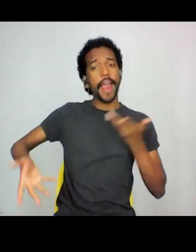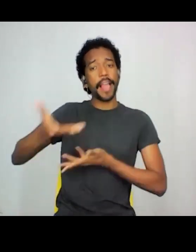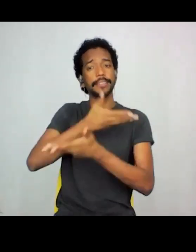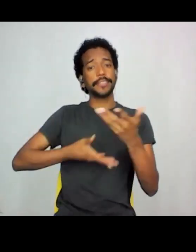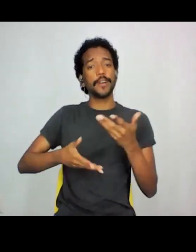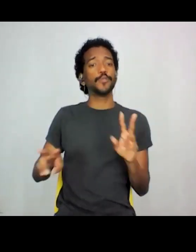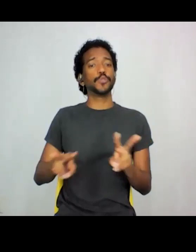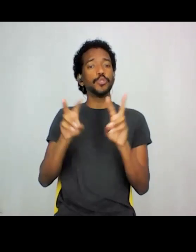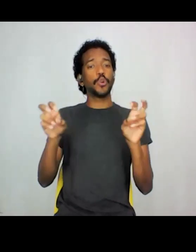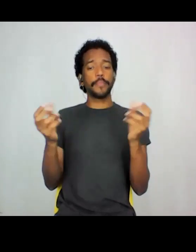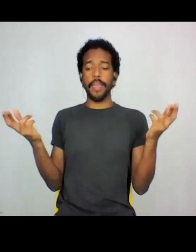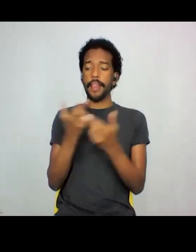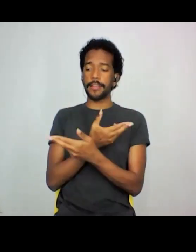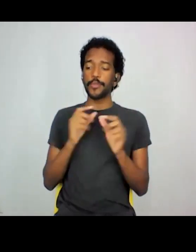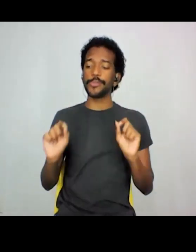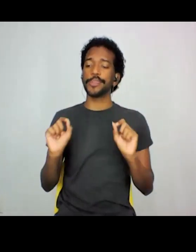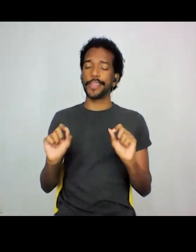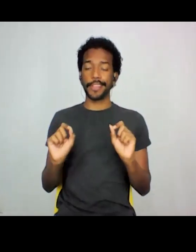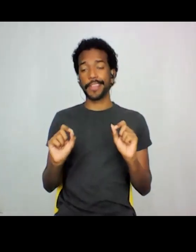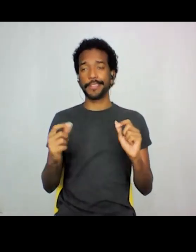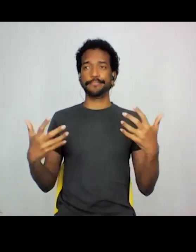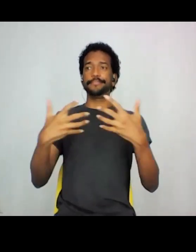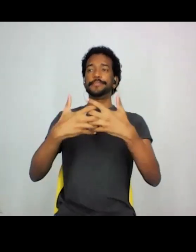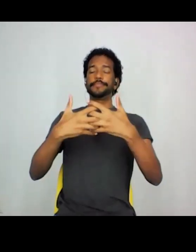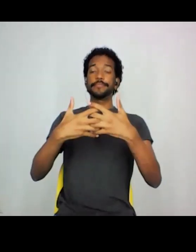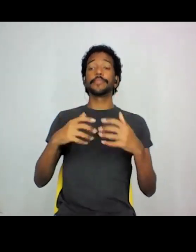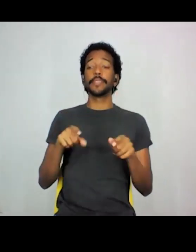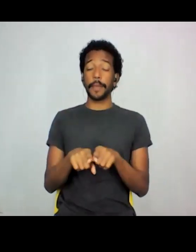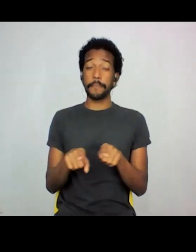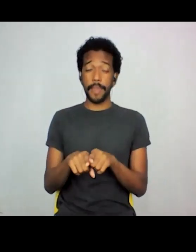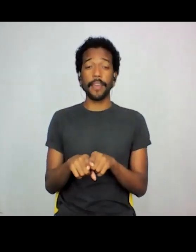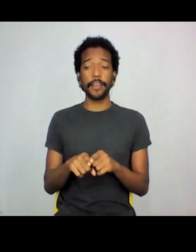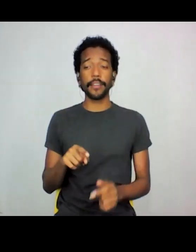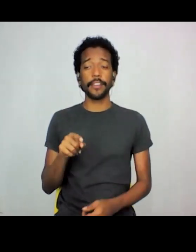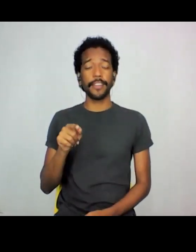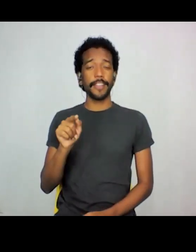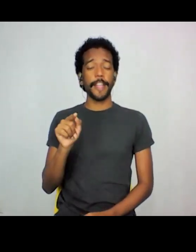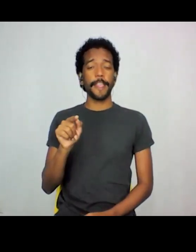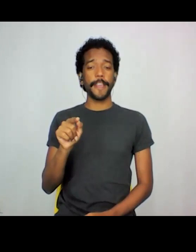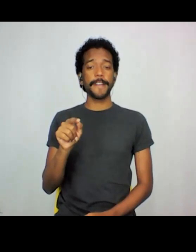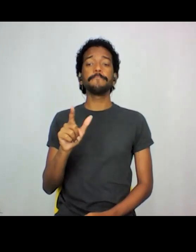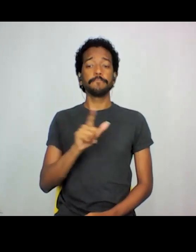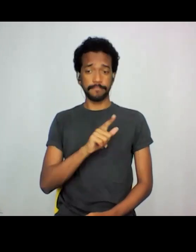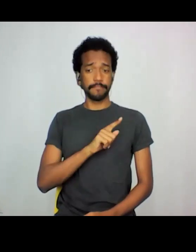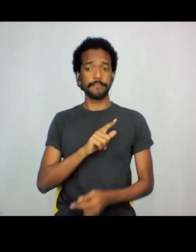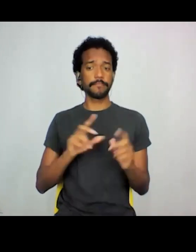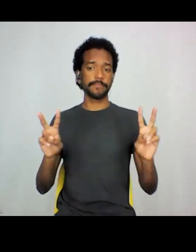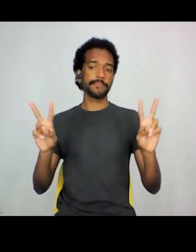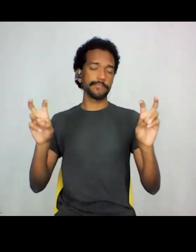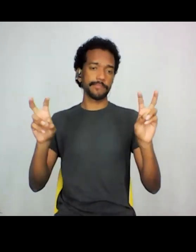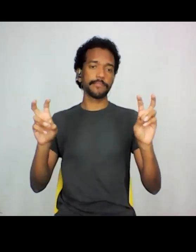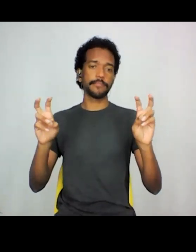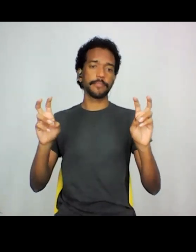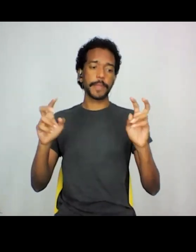complexidade dessas relações e também do quanto que, mesmo que existam questões que